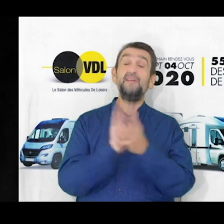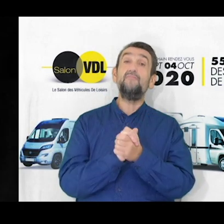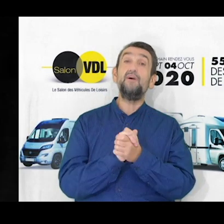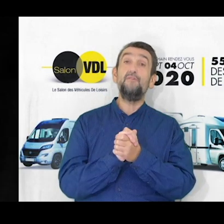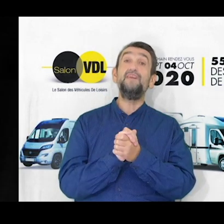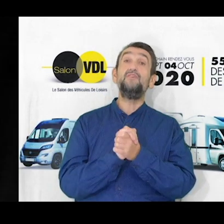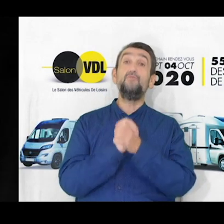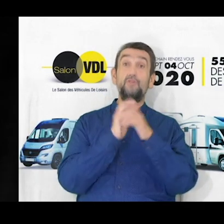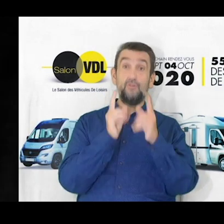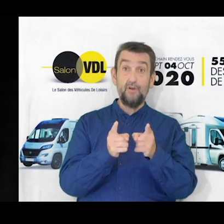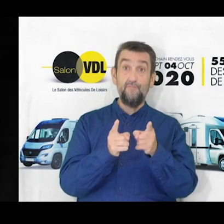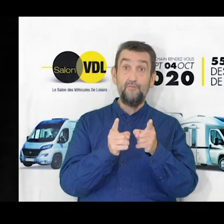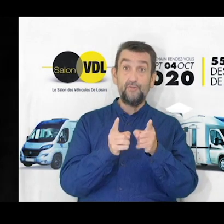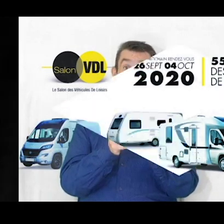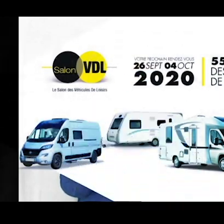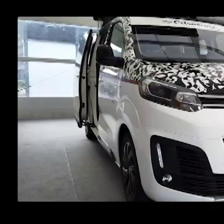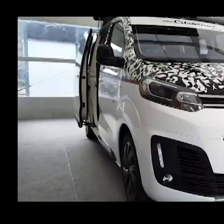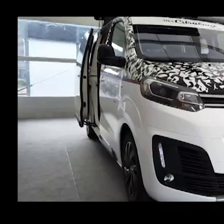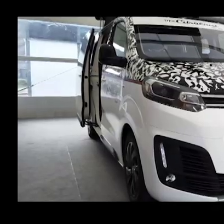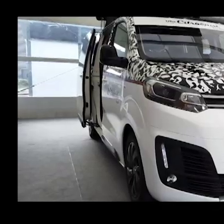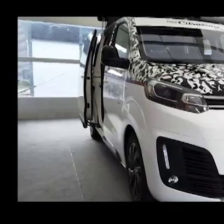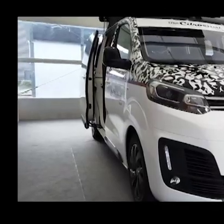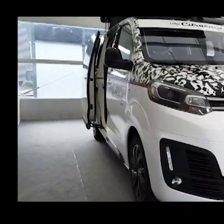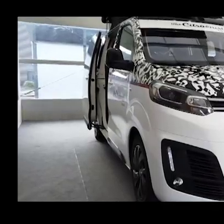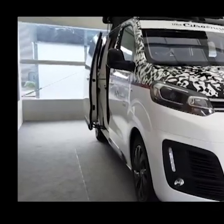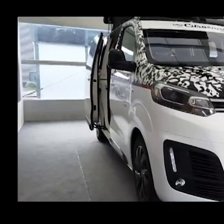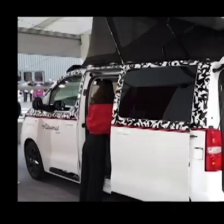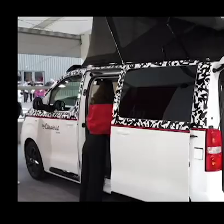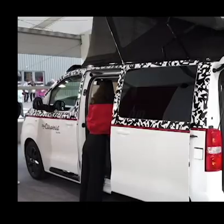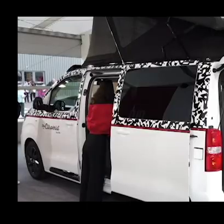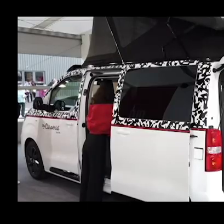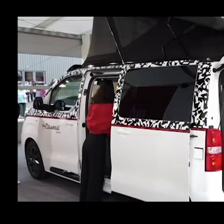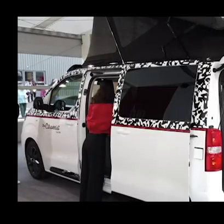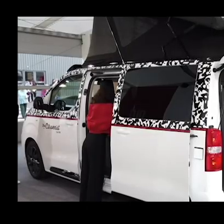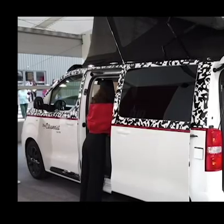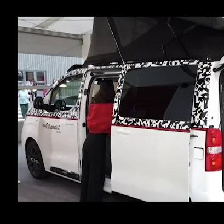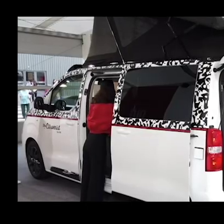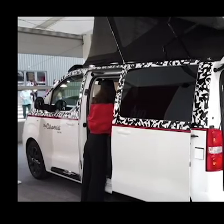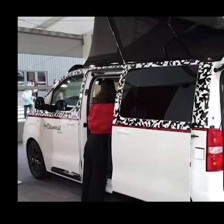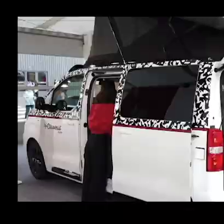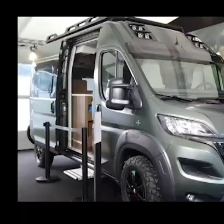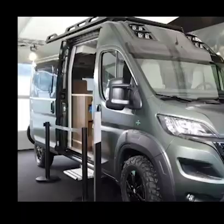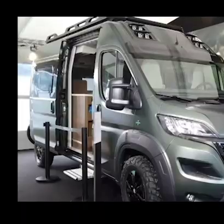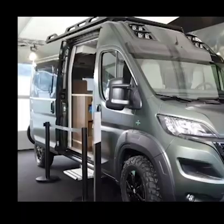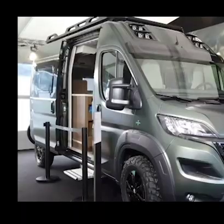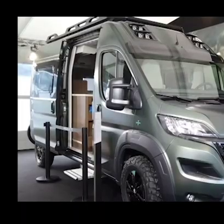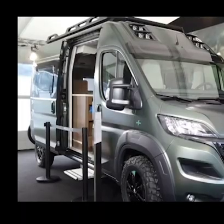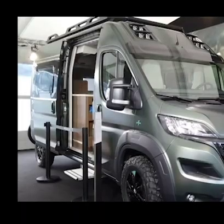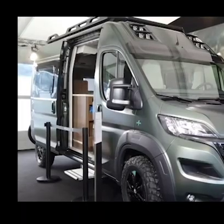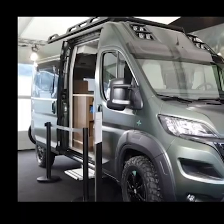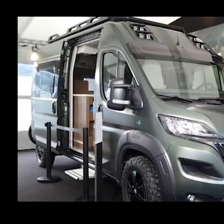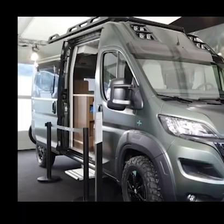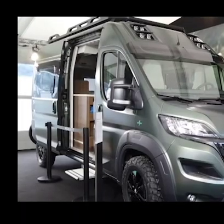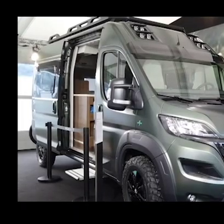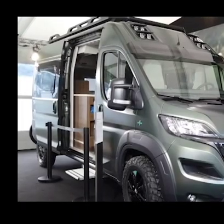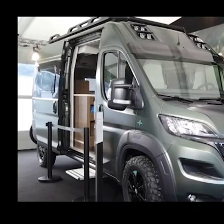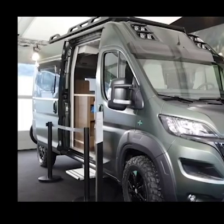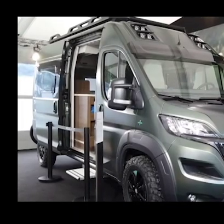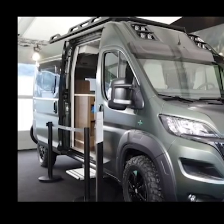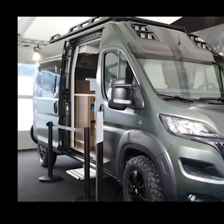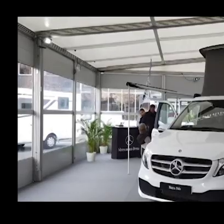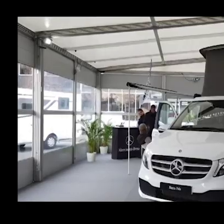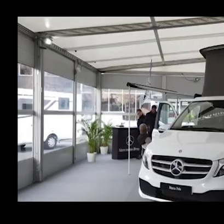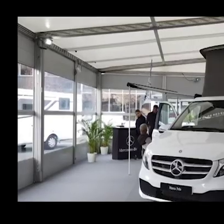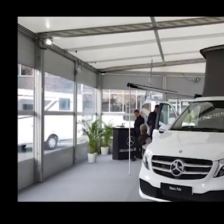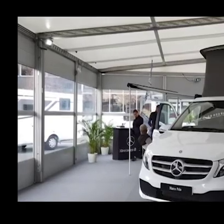êtes assuré d'avoir le véhicule comme vous le souhaitez donc je répète cette année vous allez avoir beaucoup moins de monde des offres constructeurs incroyables des taux préférentiels